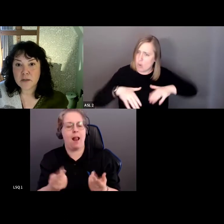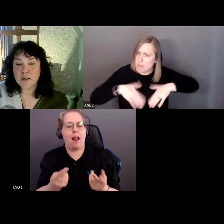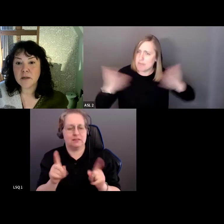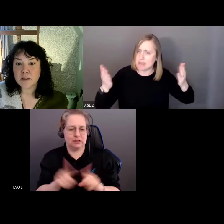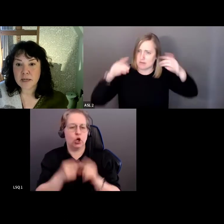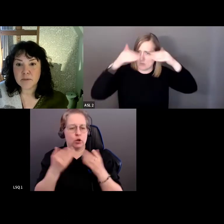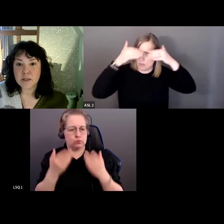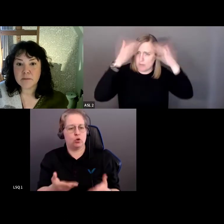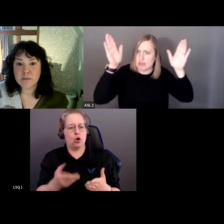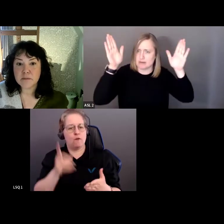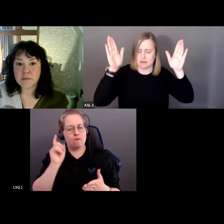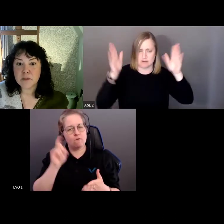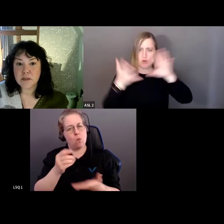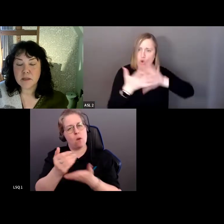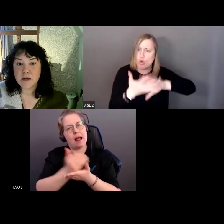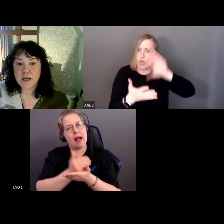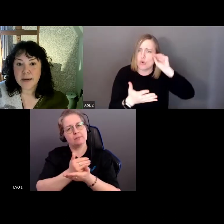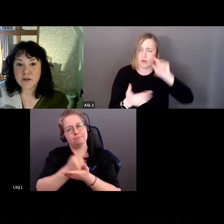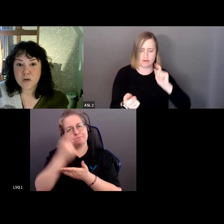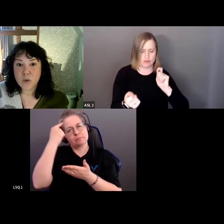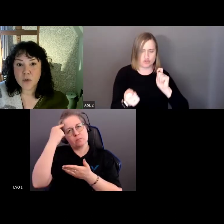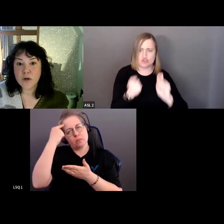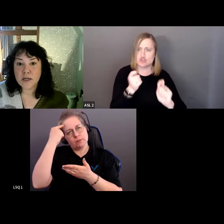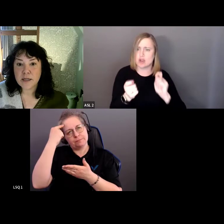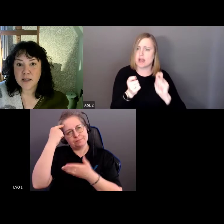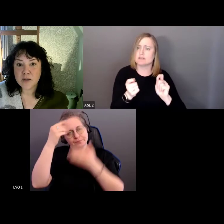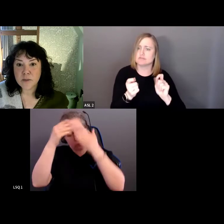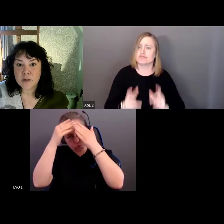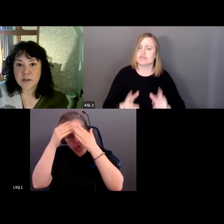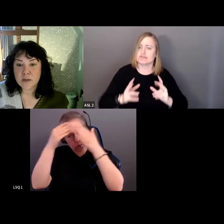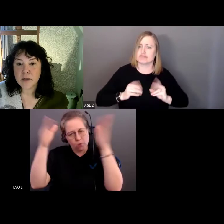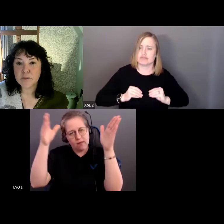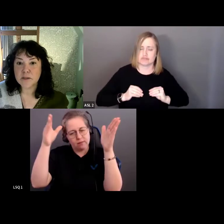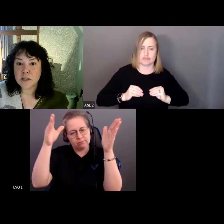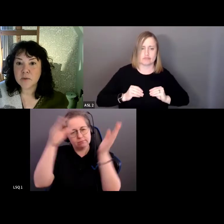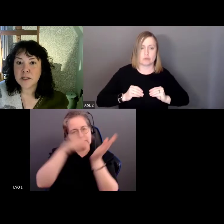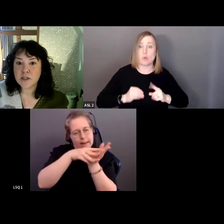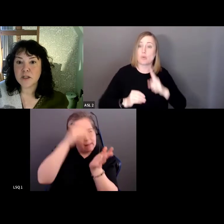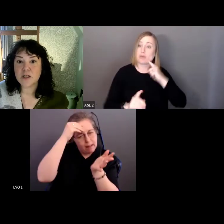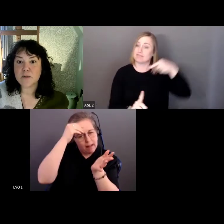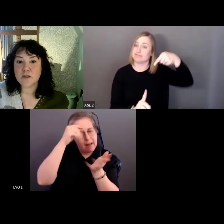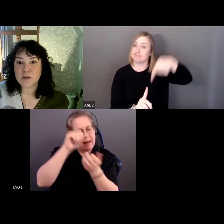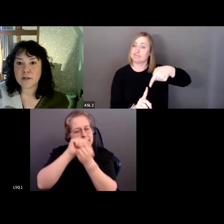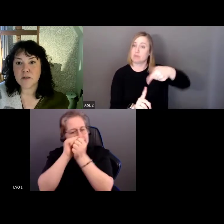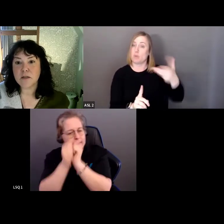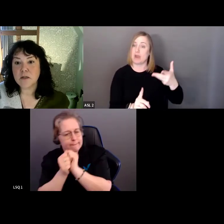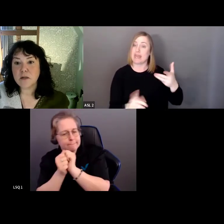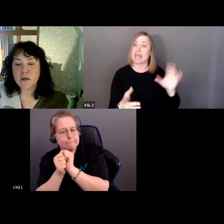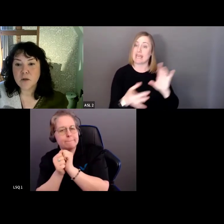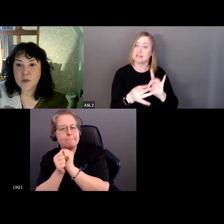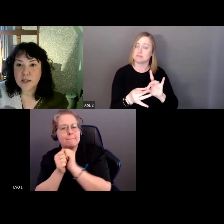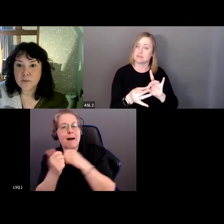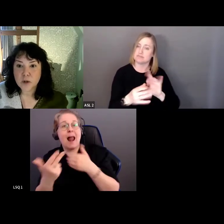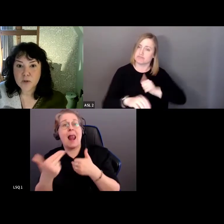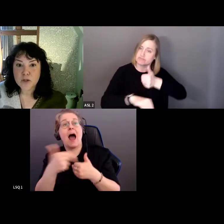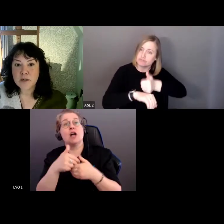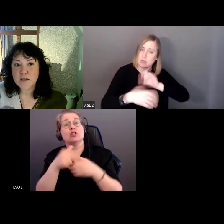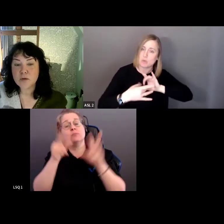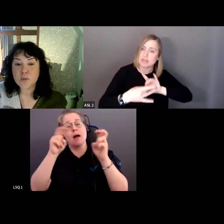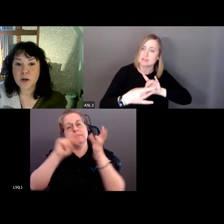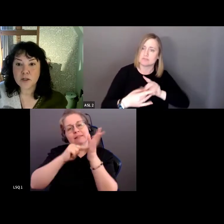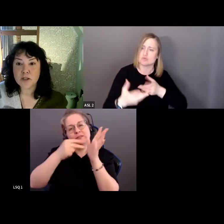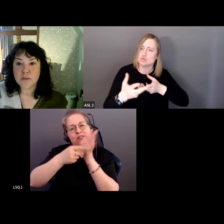Il faut être ouvert à l'apprentissage et l'adaptation. L'engagement signifie qu'il faut créer